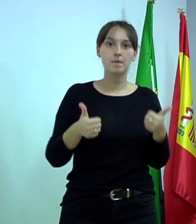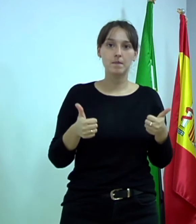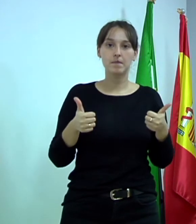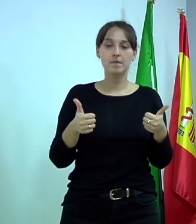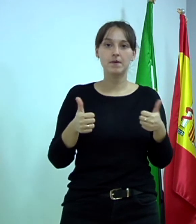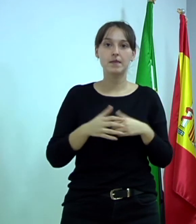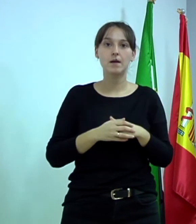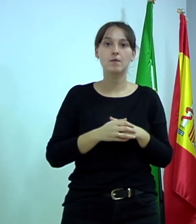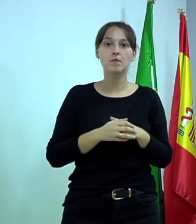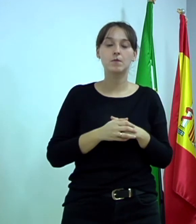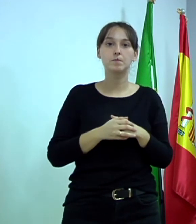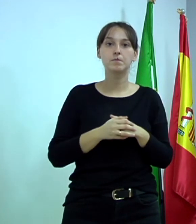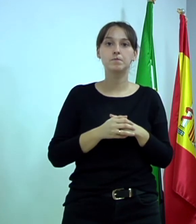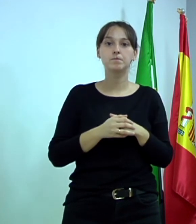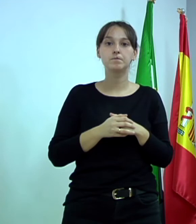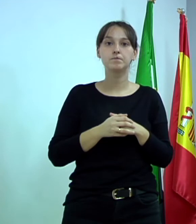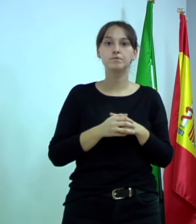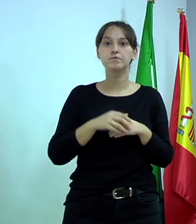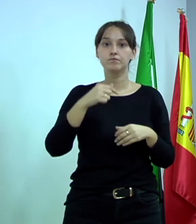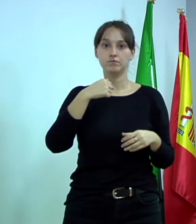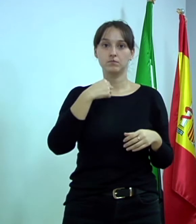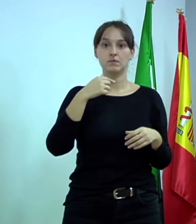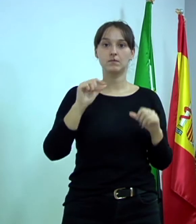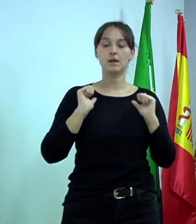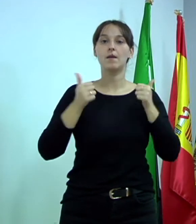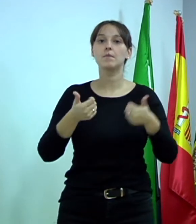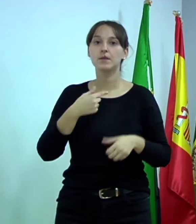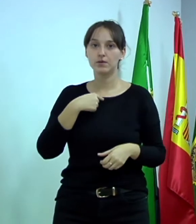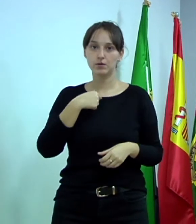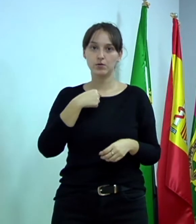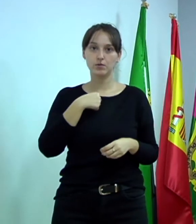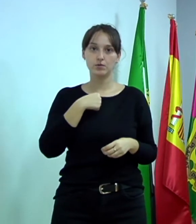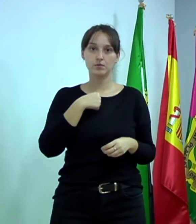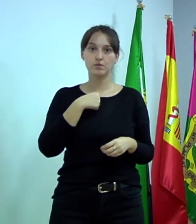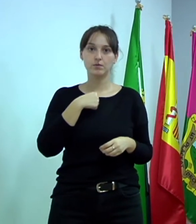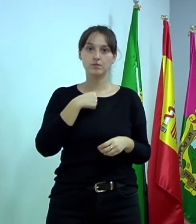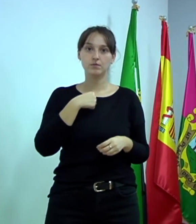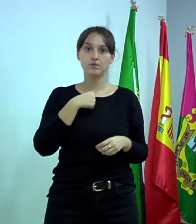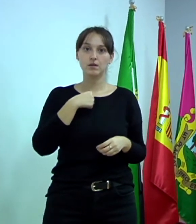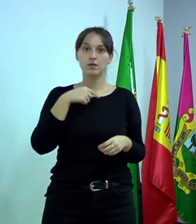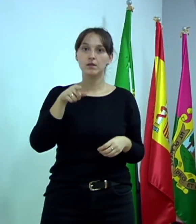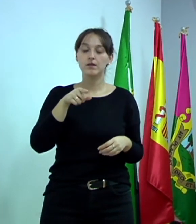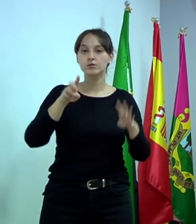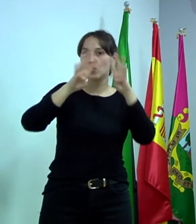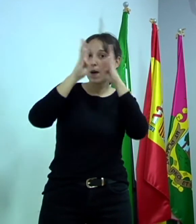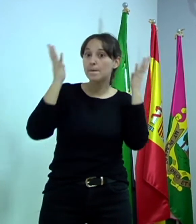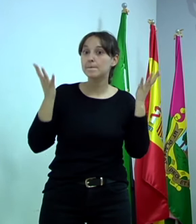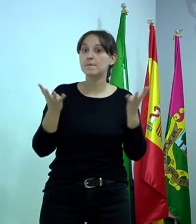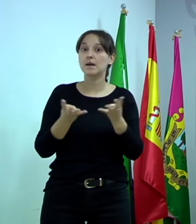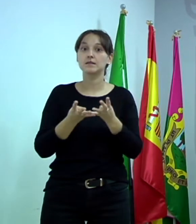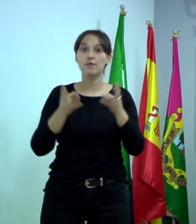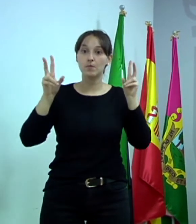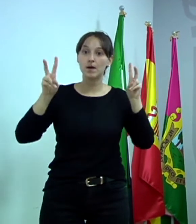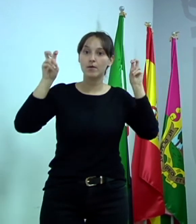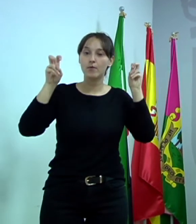gente que está en la sala. Yo empiezo yo. Se trata de una nueva plataforma digital a